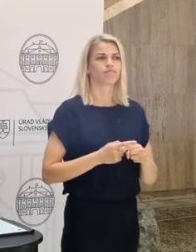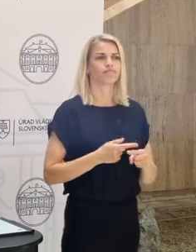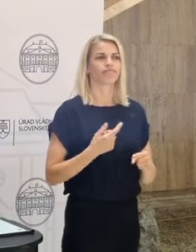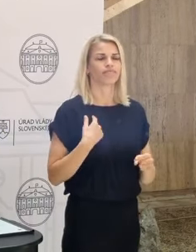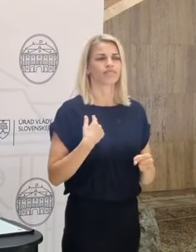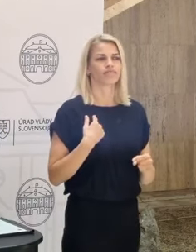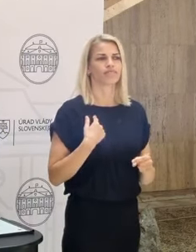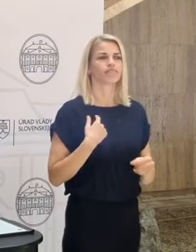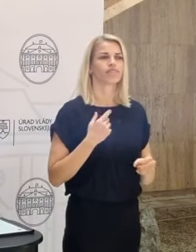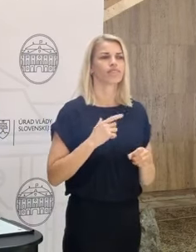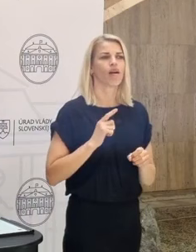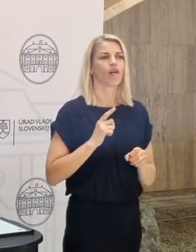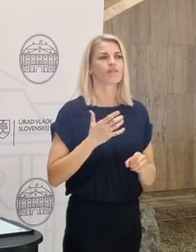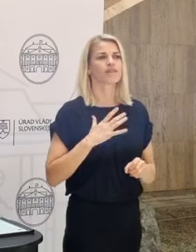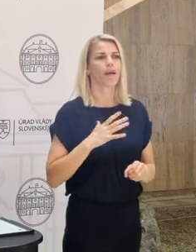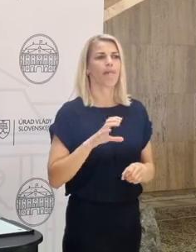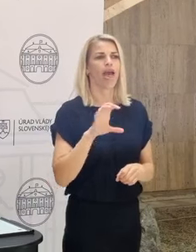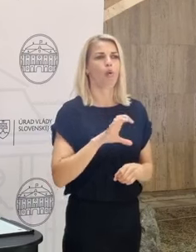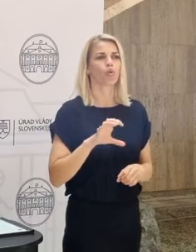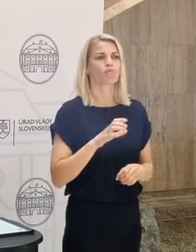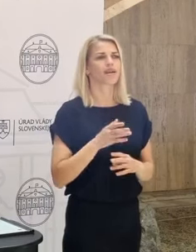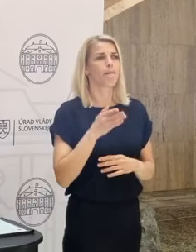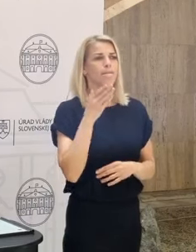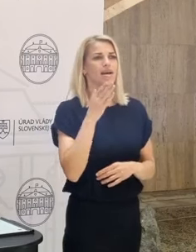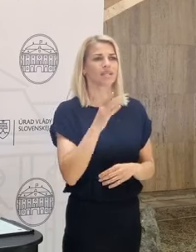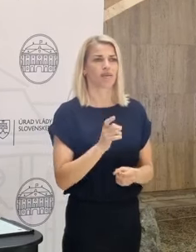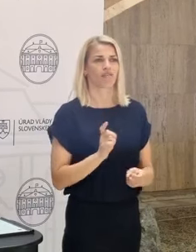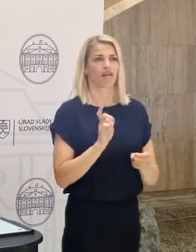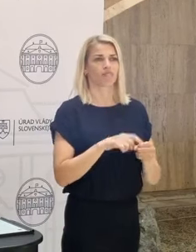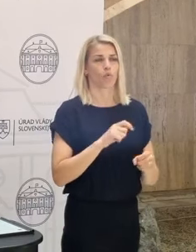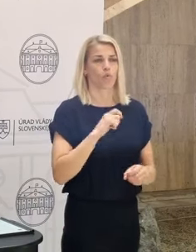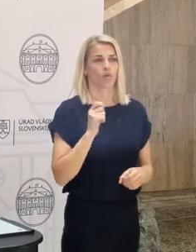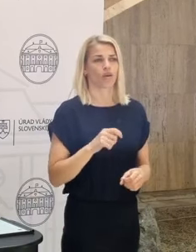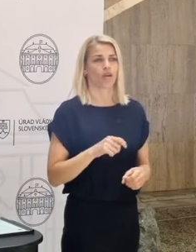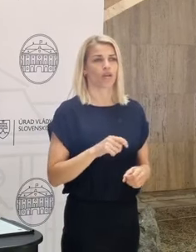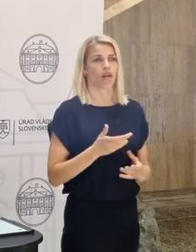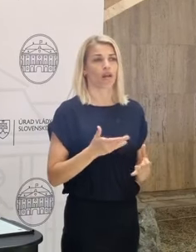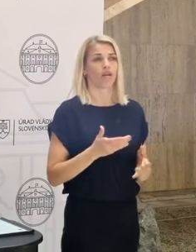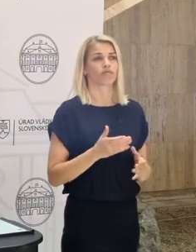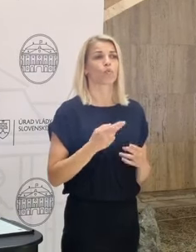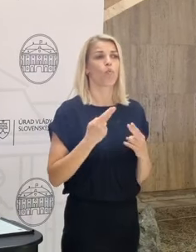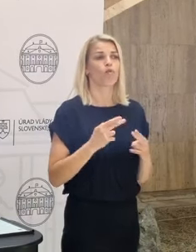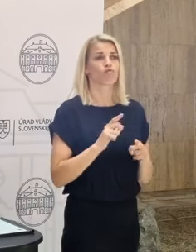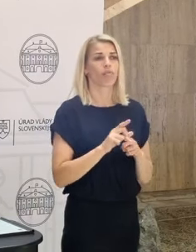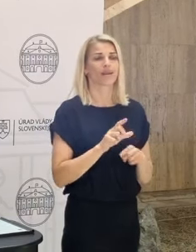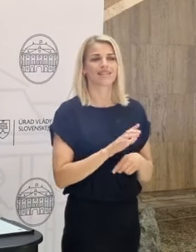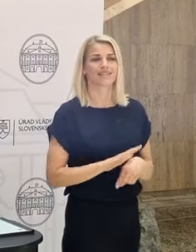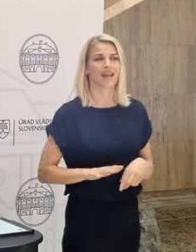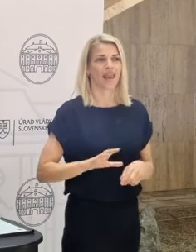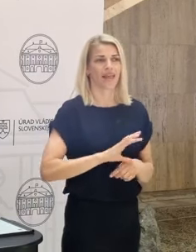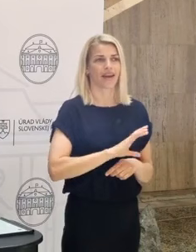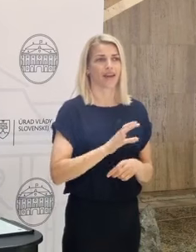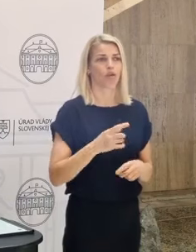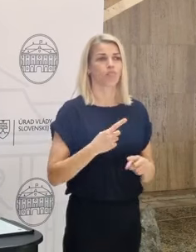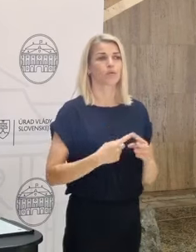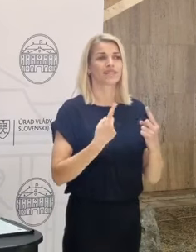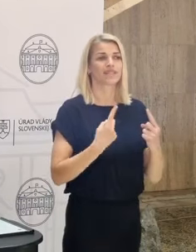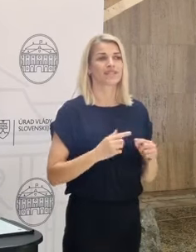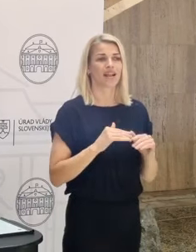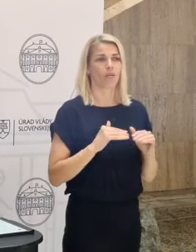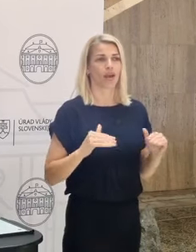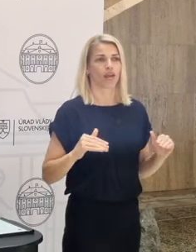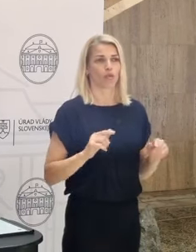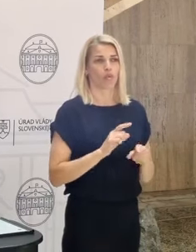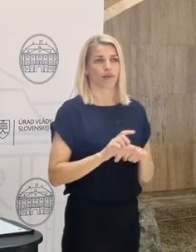aby mali európsku perspektívu. Ich európska perspektíva je úplne kľúčová pre celý region a pre stabilitu v tomto regióne